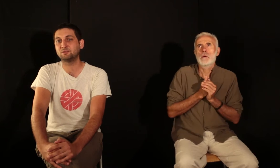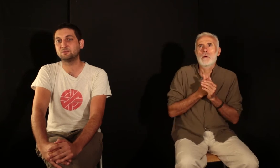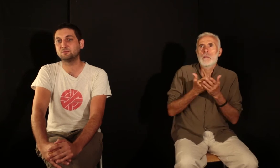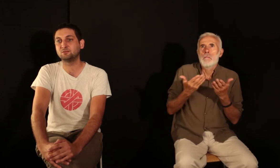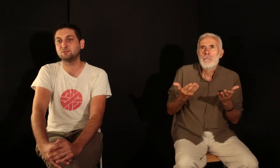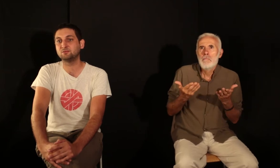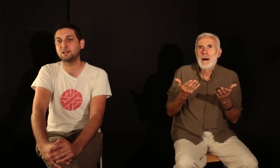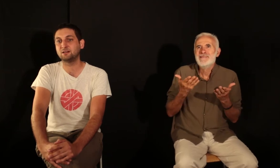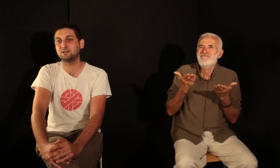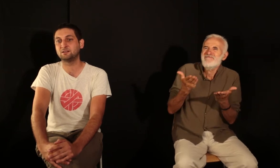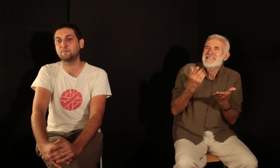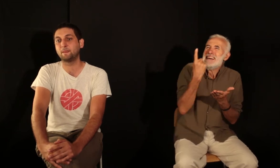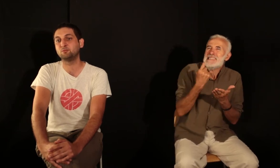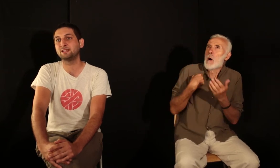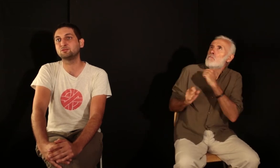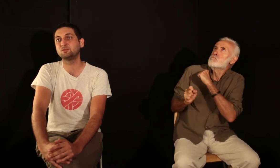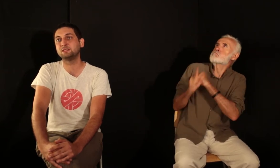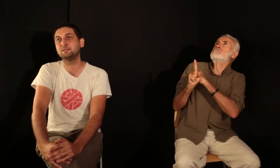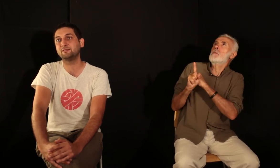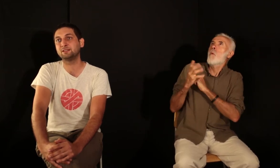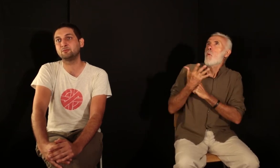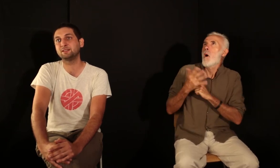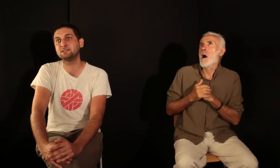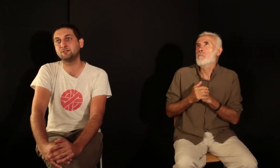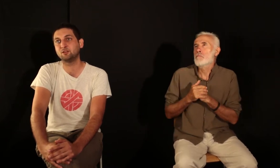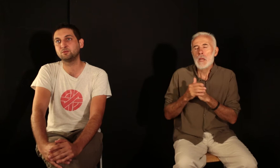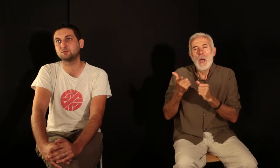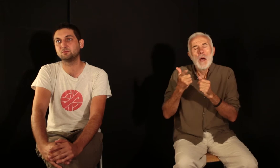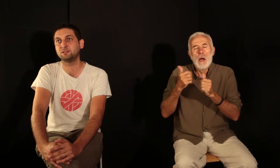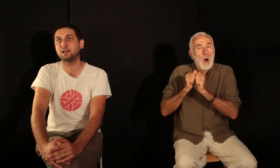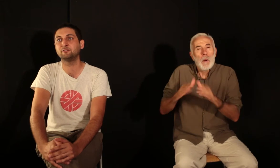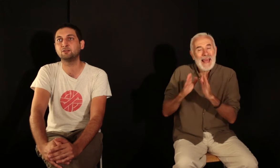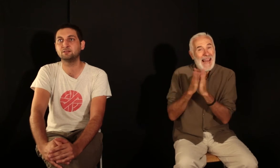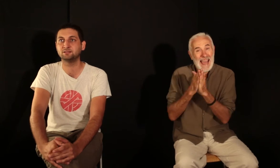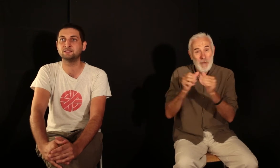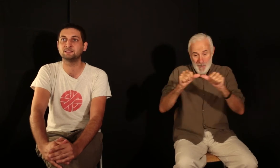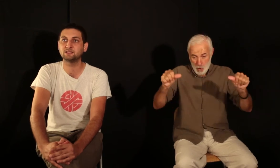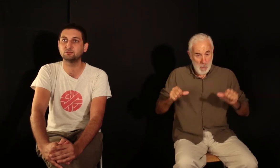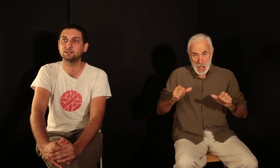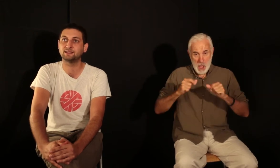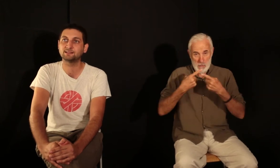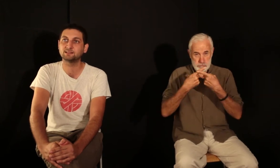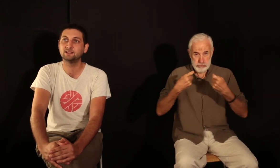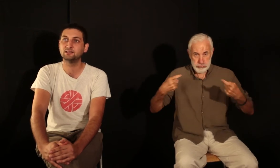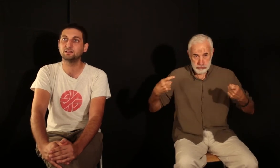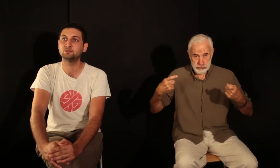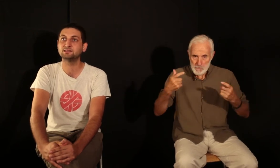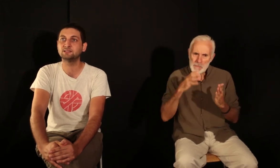la publication de livres avec des formats très différents, puisqu'on publie à la fois des essais, des textes, et aussi